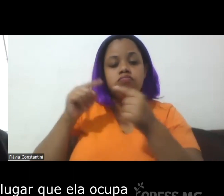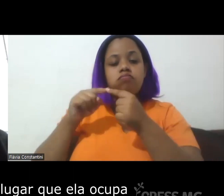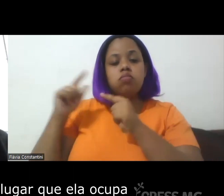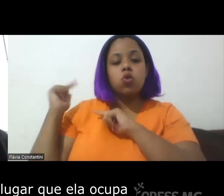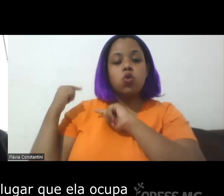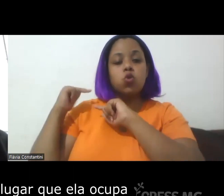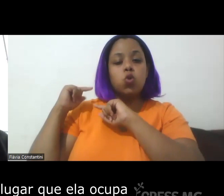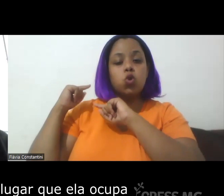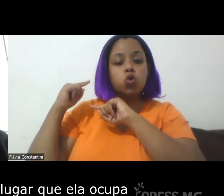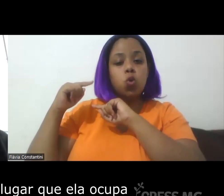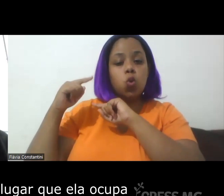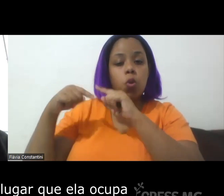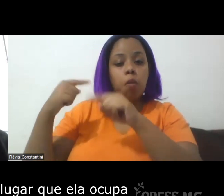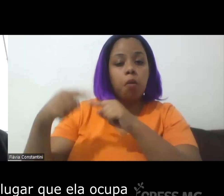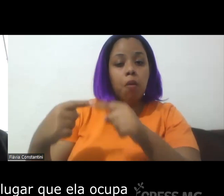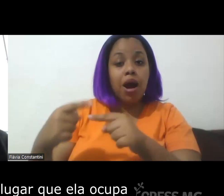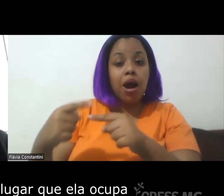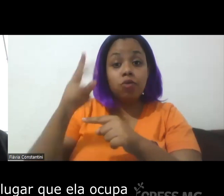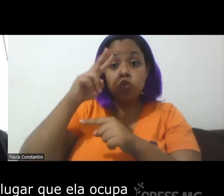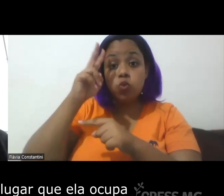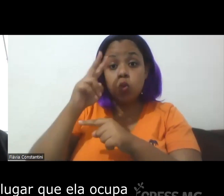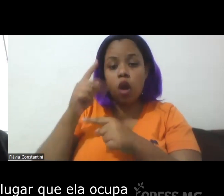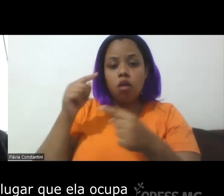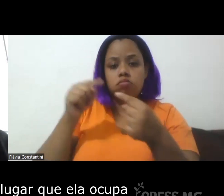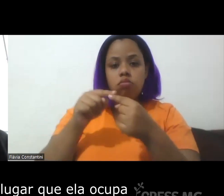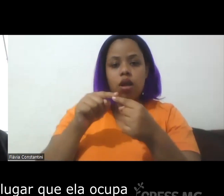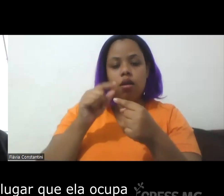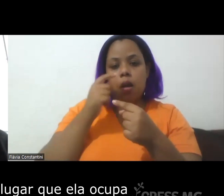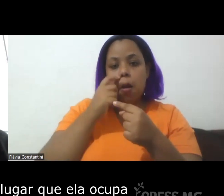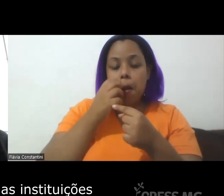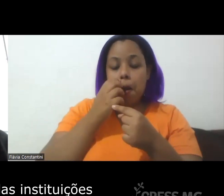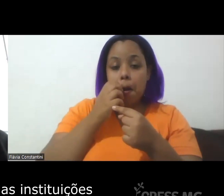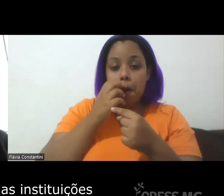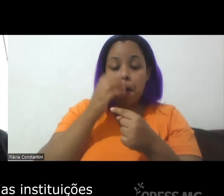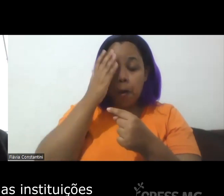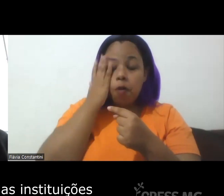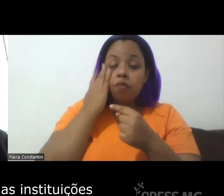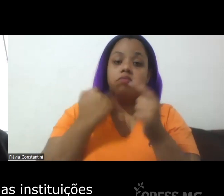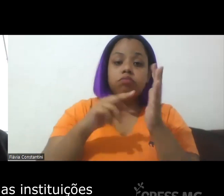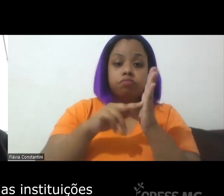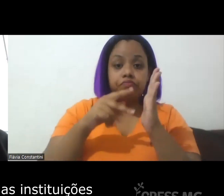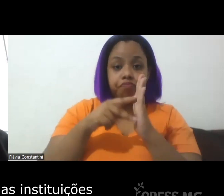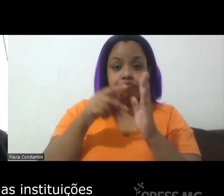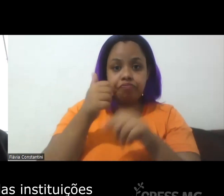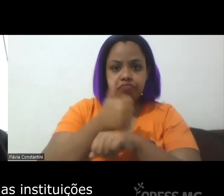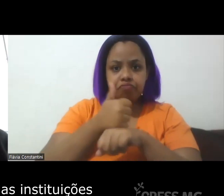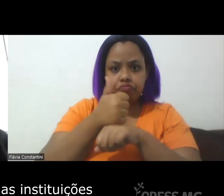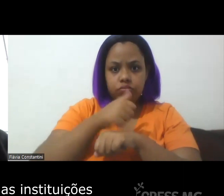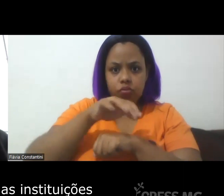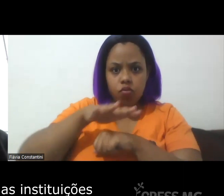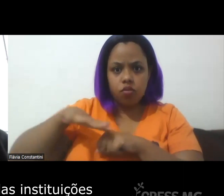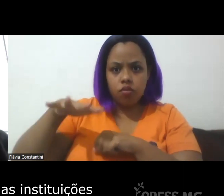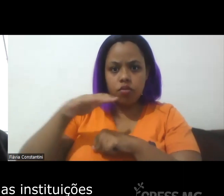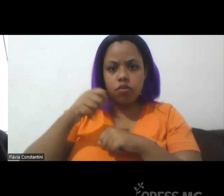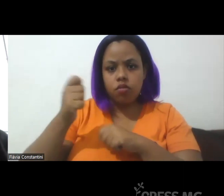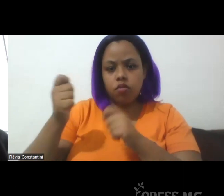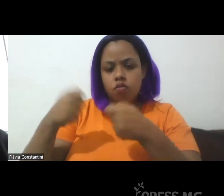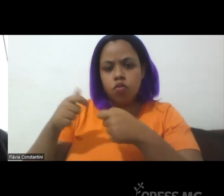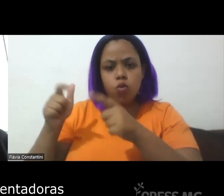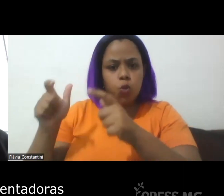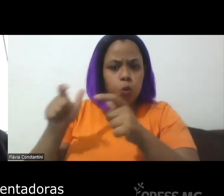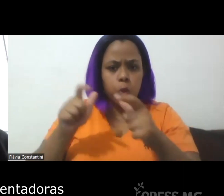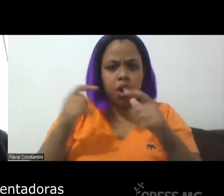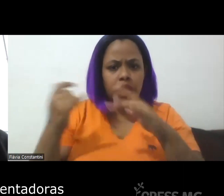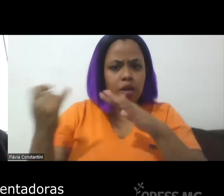da profissão e o lugar que ela ocupa no âmbito das instituições